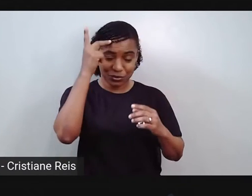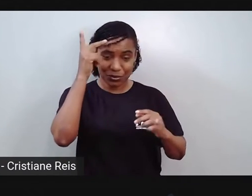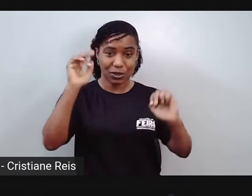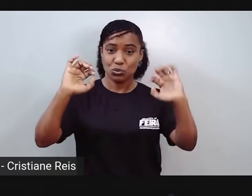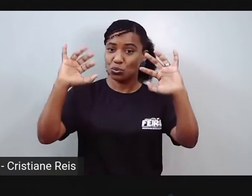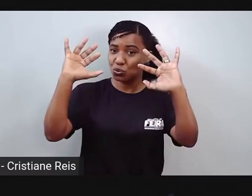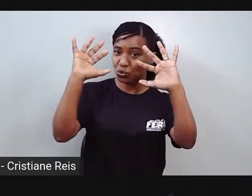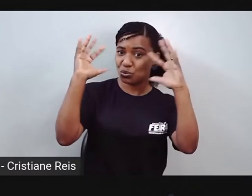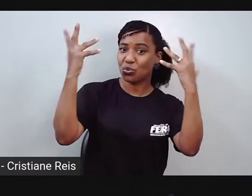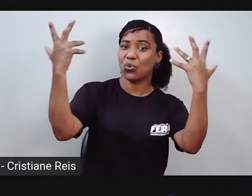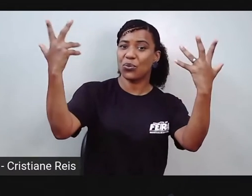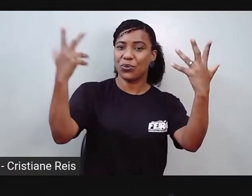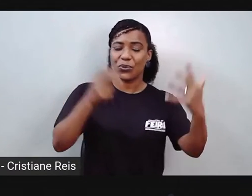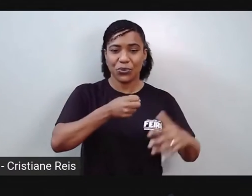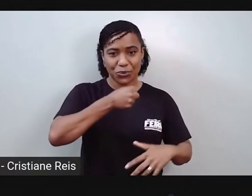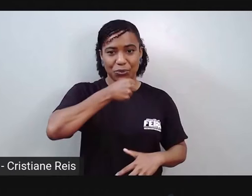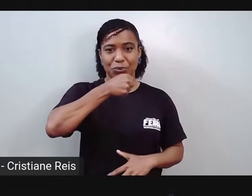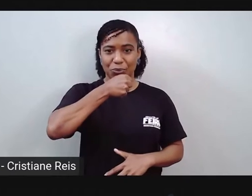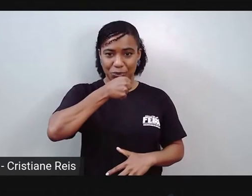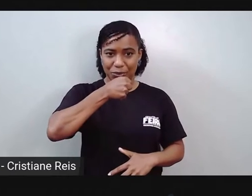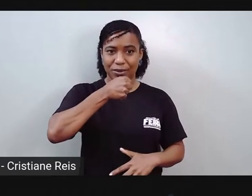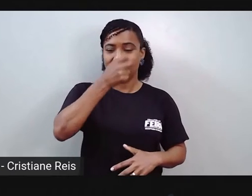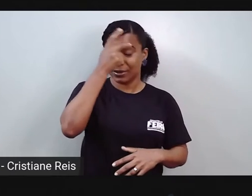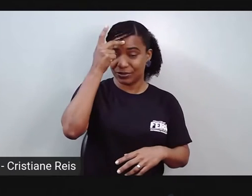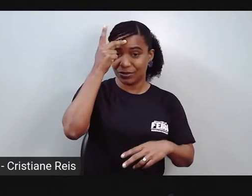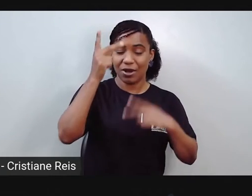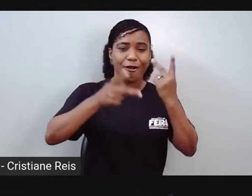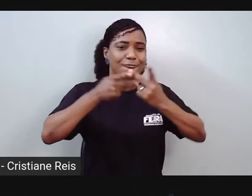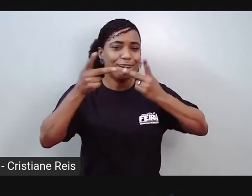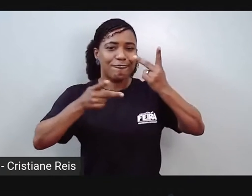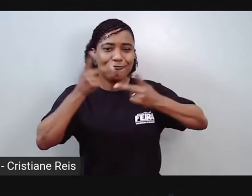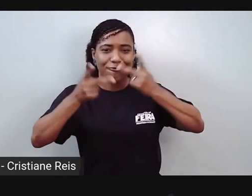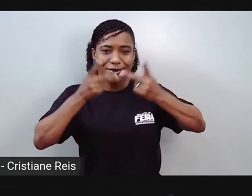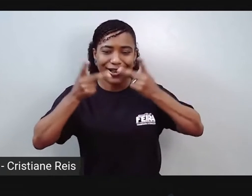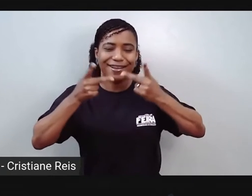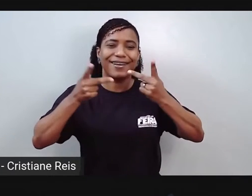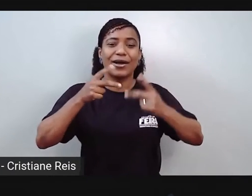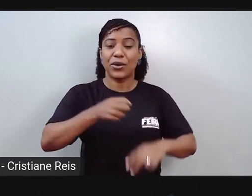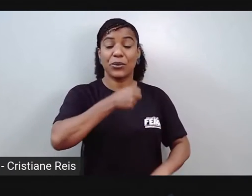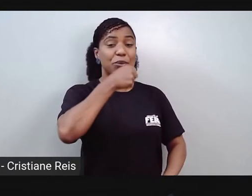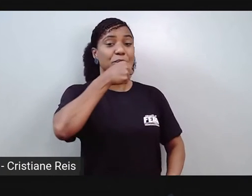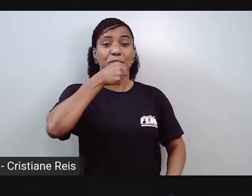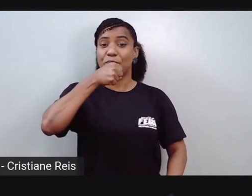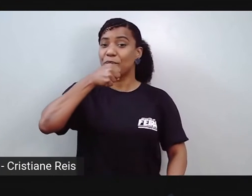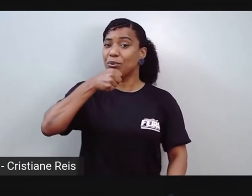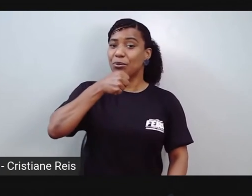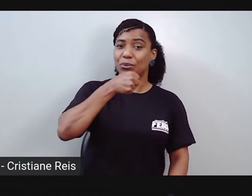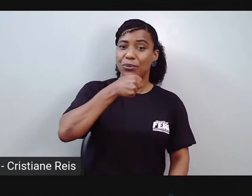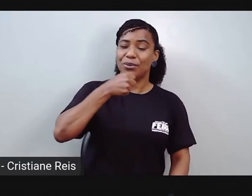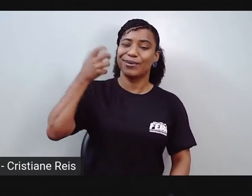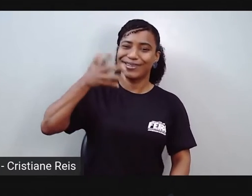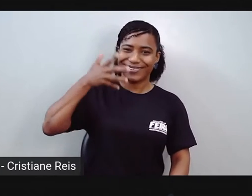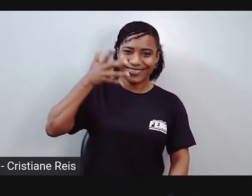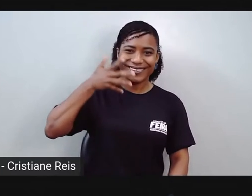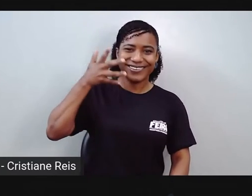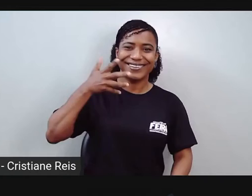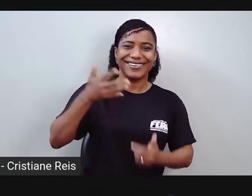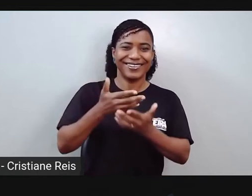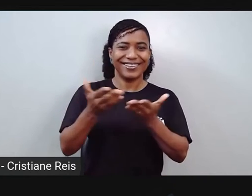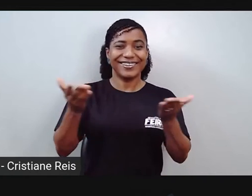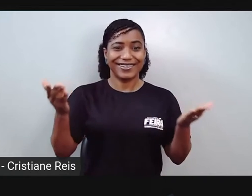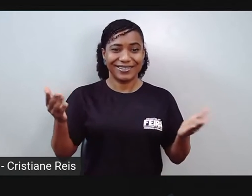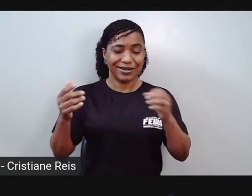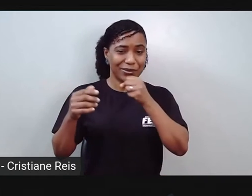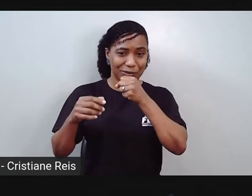para as pessoas falarem em público. Por quê? Porque através dele, o som